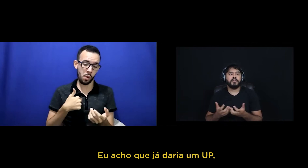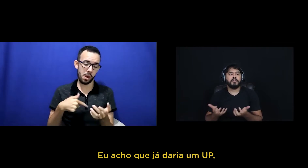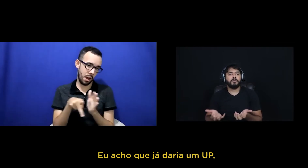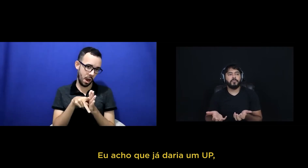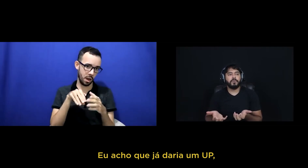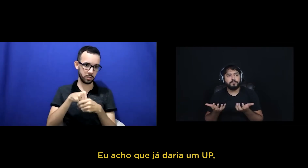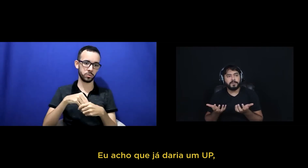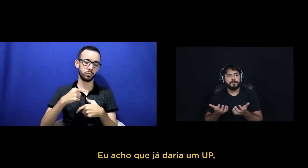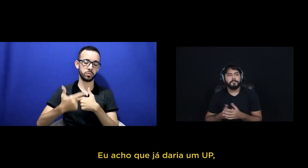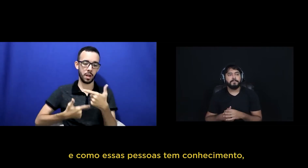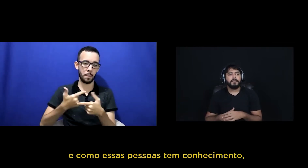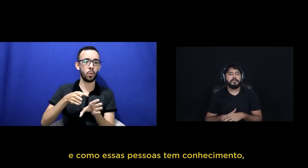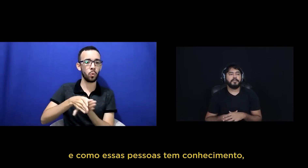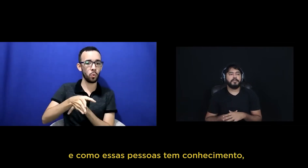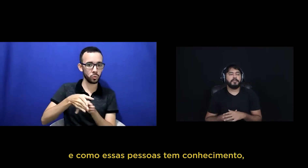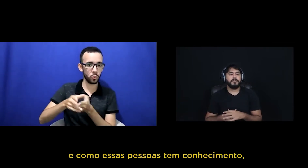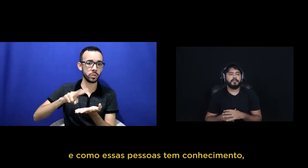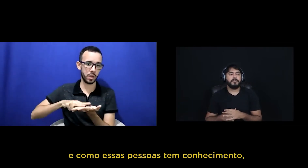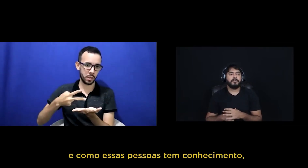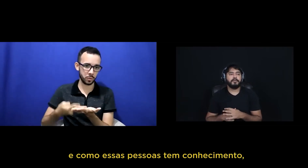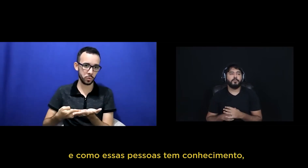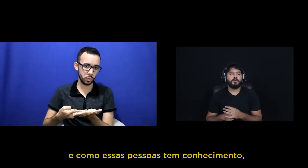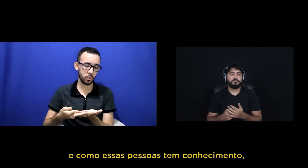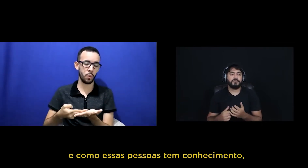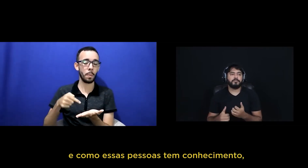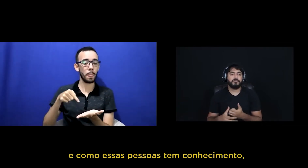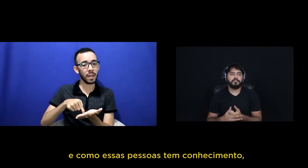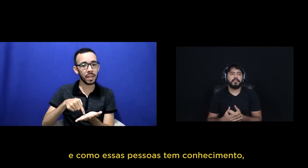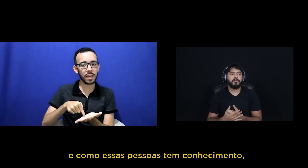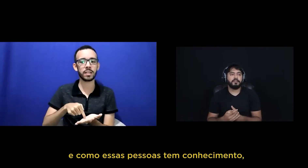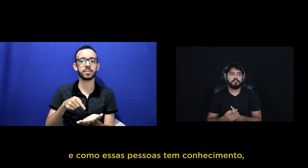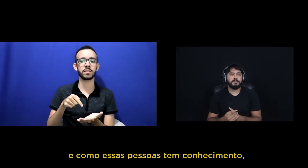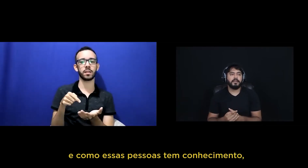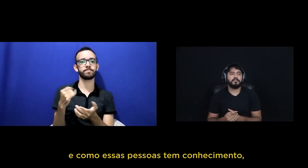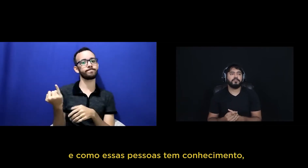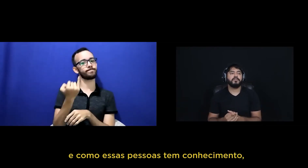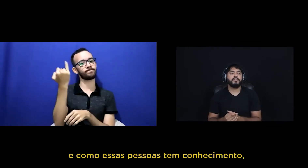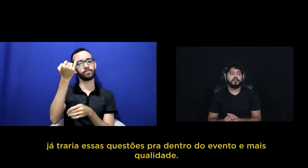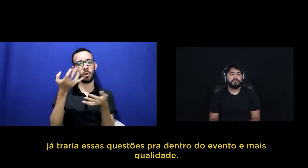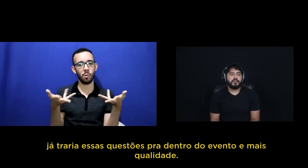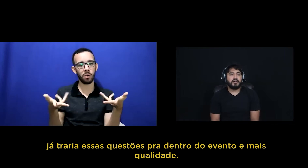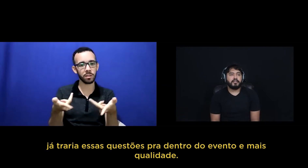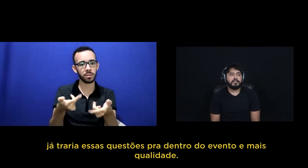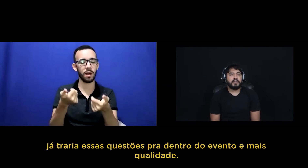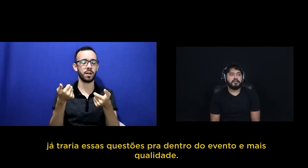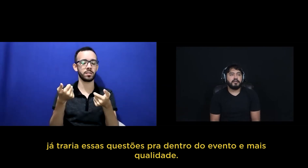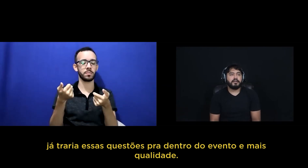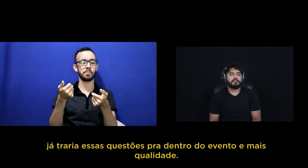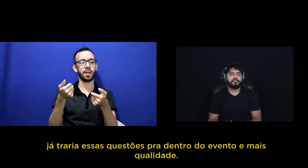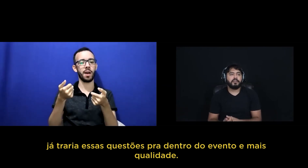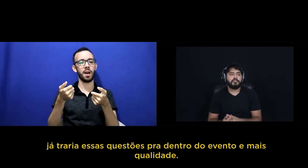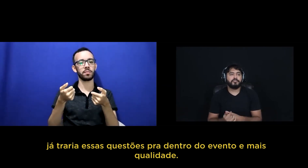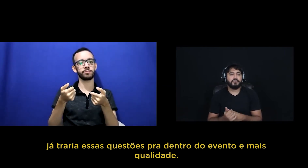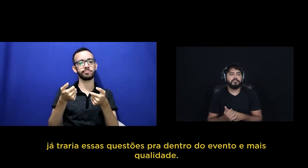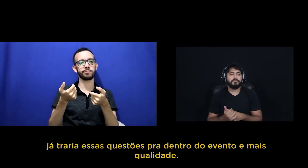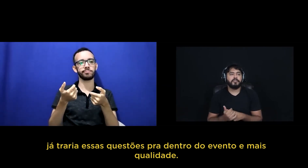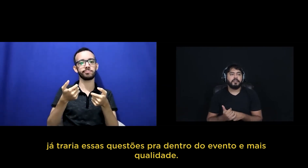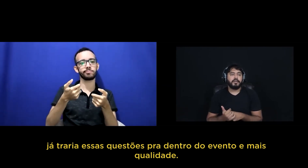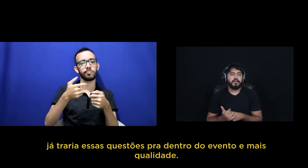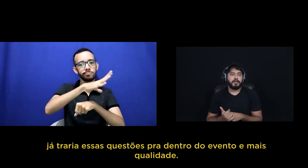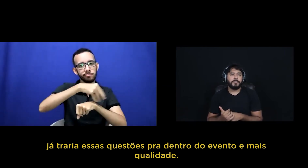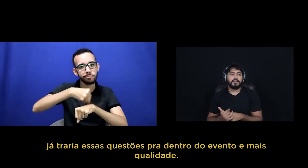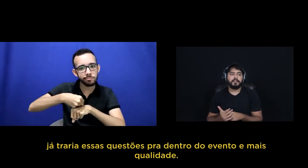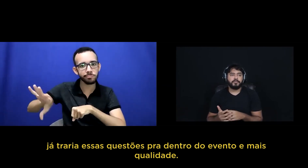que já daria um up e como essas pessoas têm conhecimento, já traria essas questões